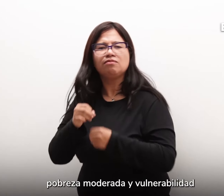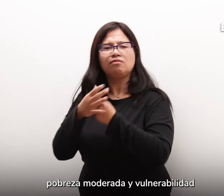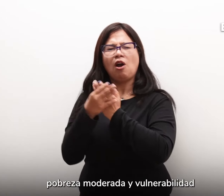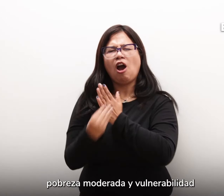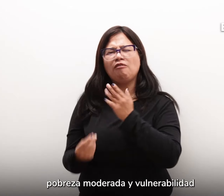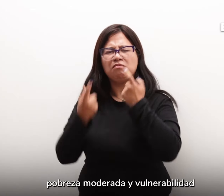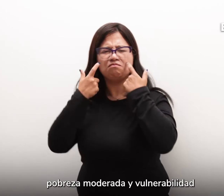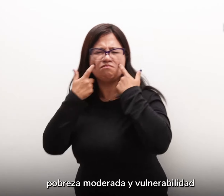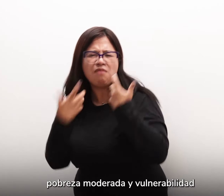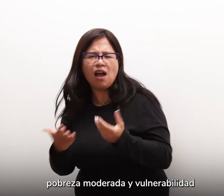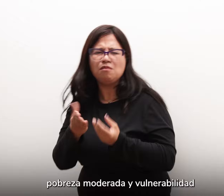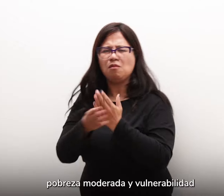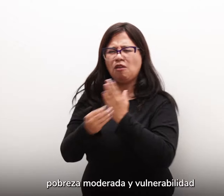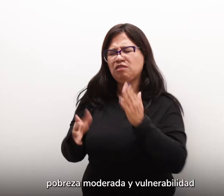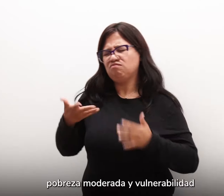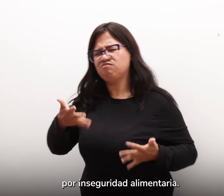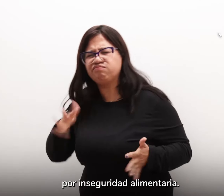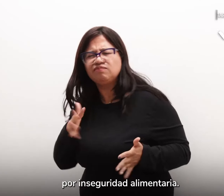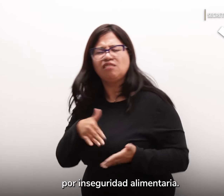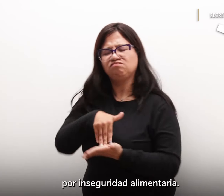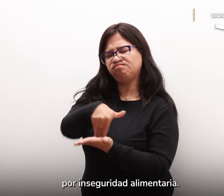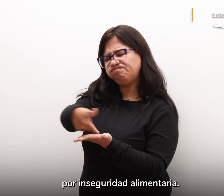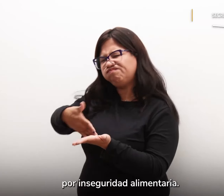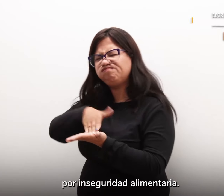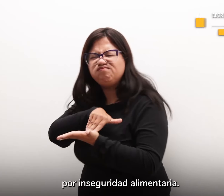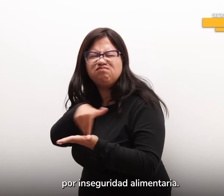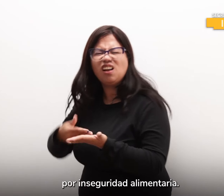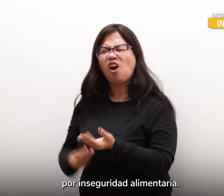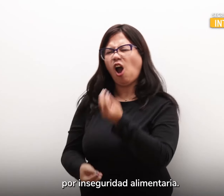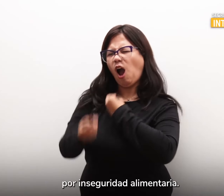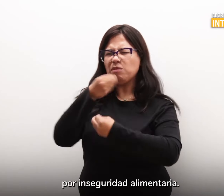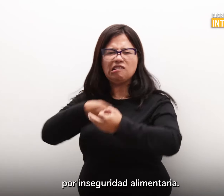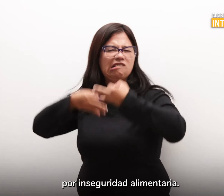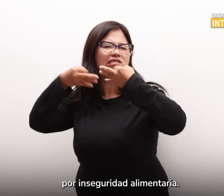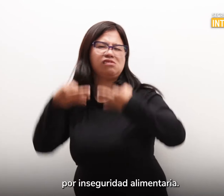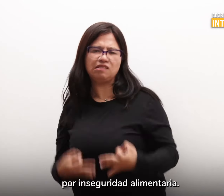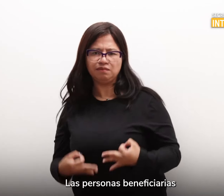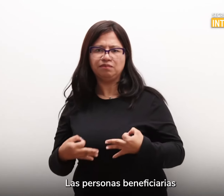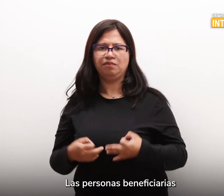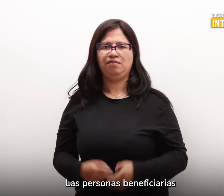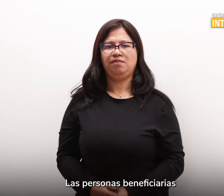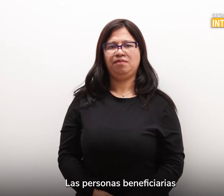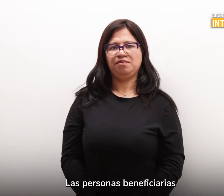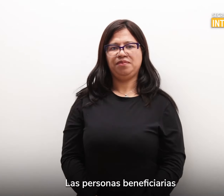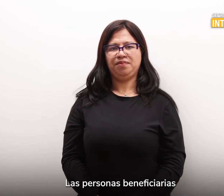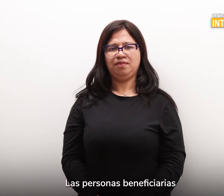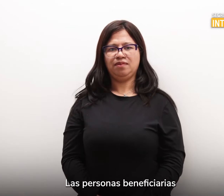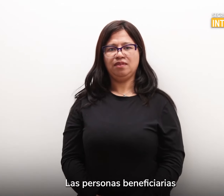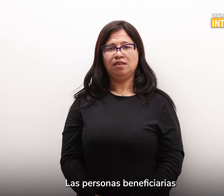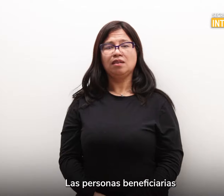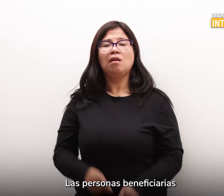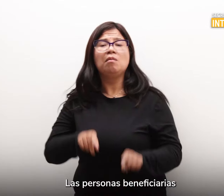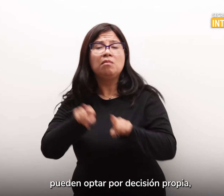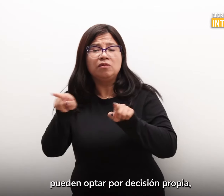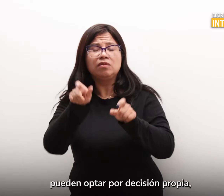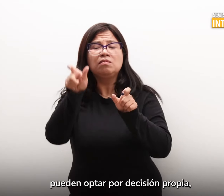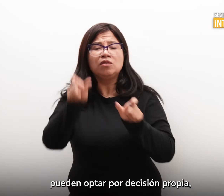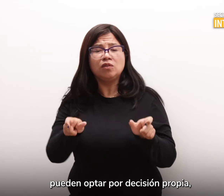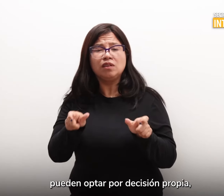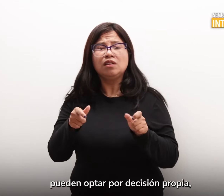moderada y vulnerabilidad por inseguridad alimentaria Las personas beneficiarias pueden optar por